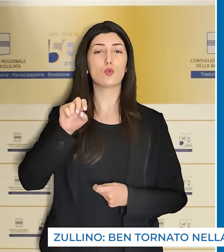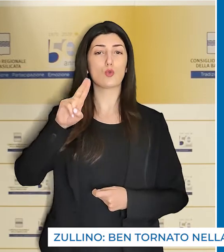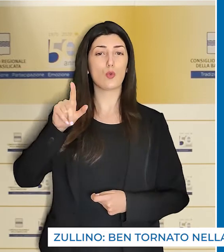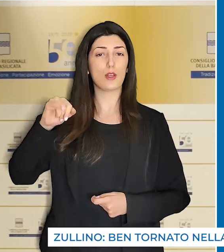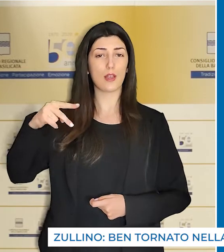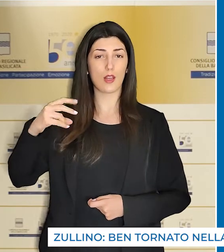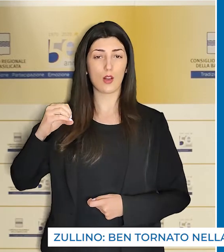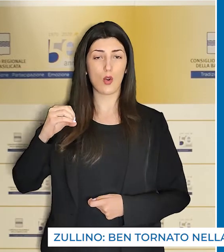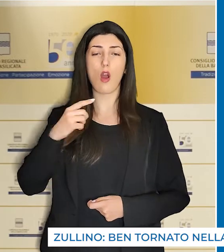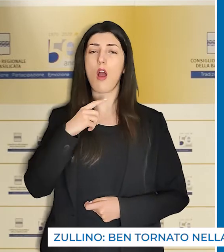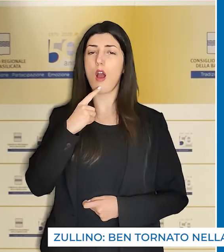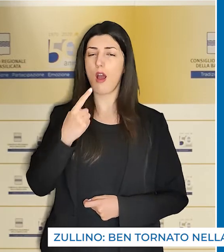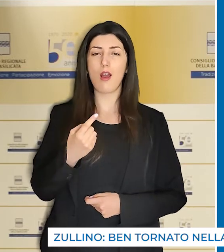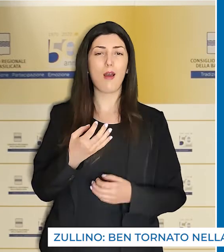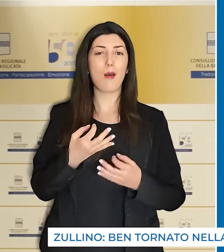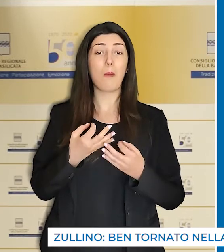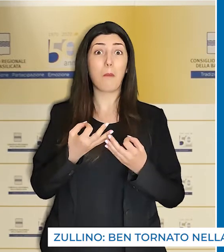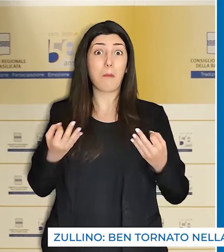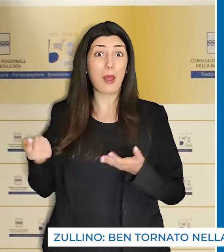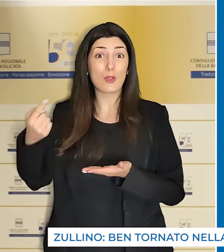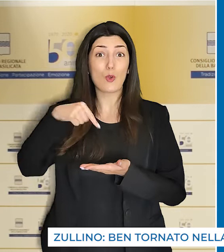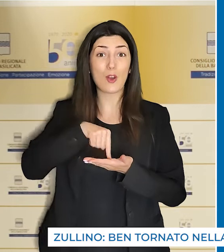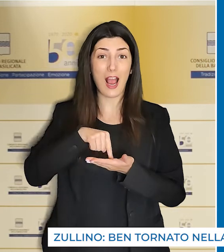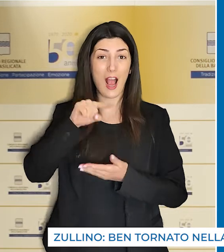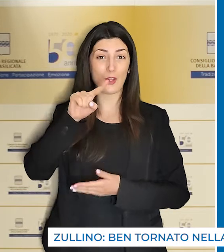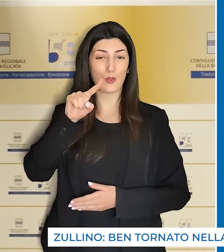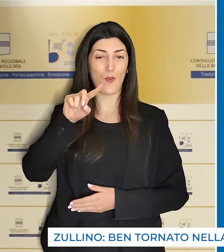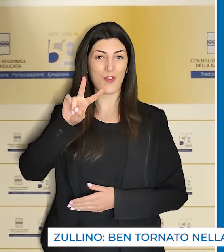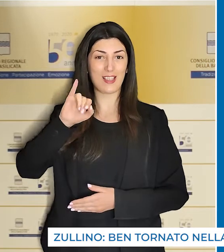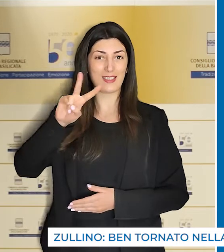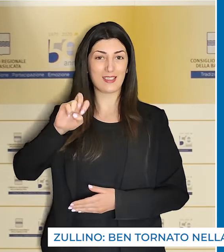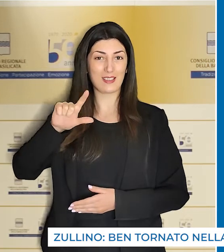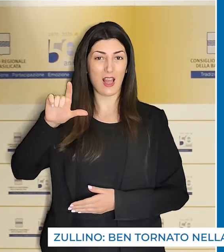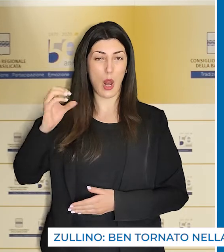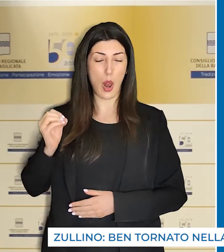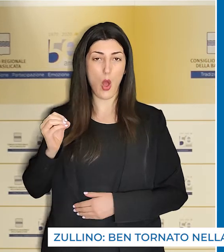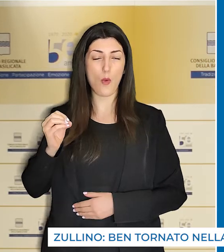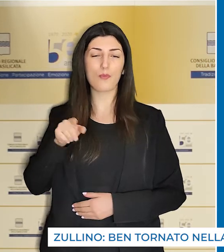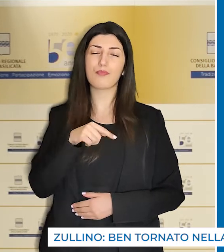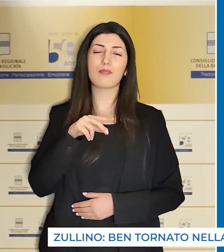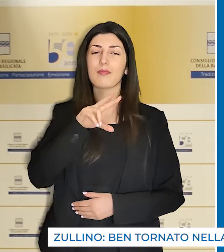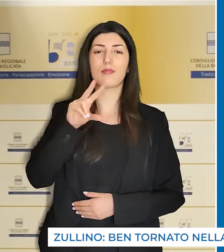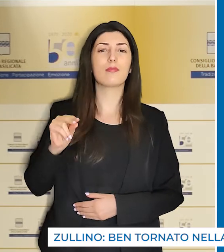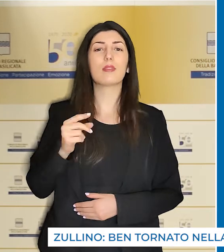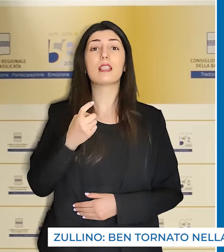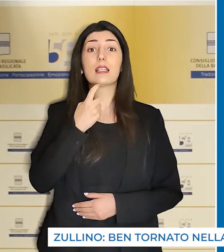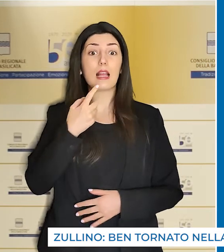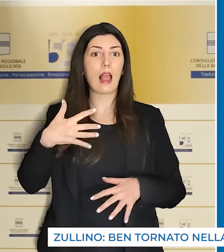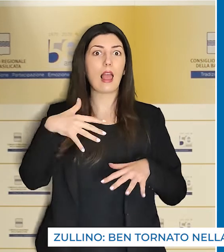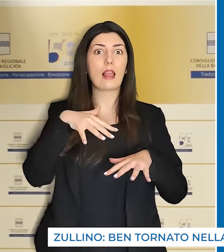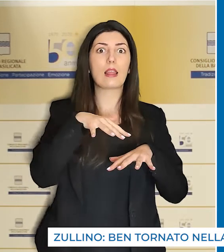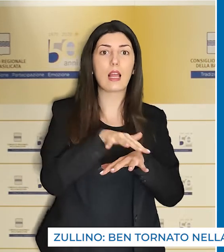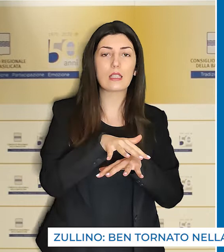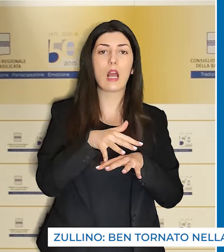bentornato al consigliere Viziello. C'è, ha detto quest'ultimo, chi ha fatto dell'integrità e